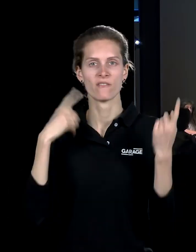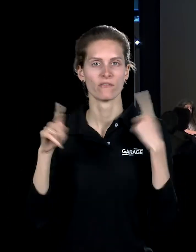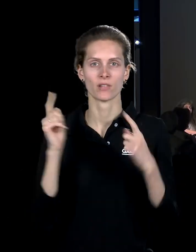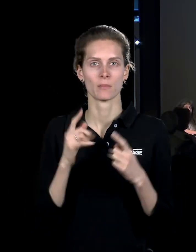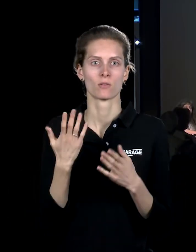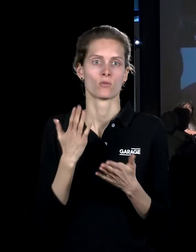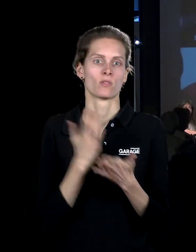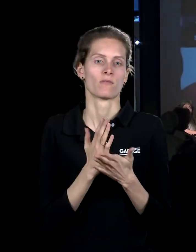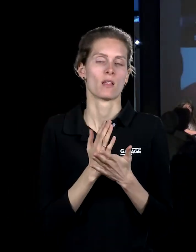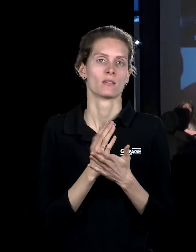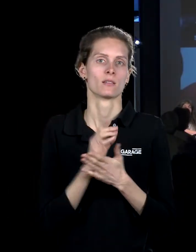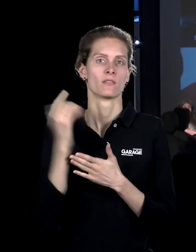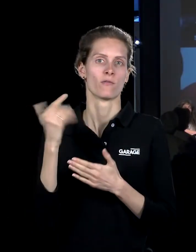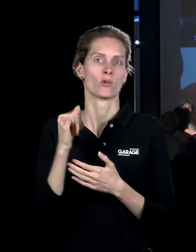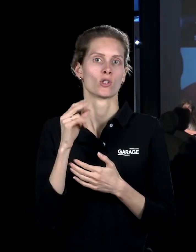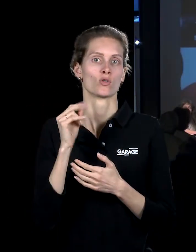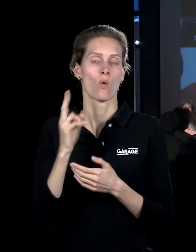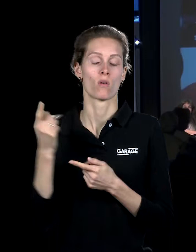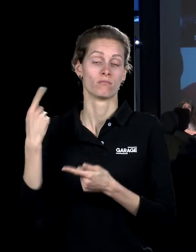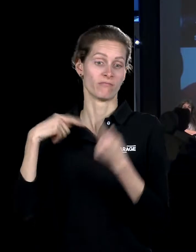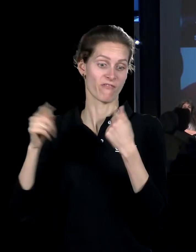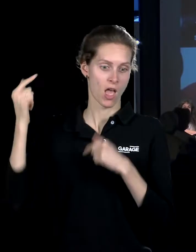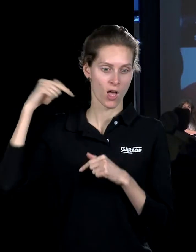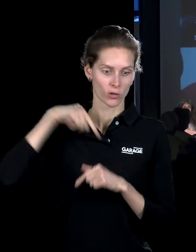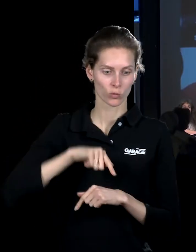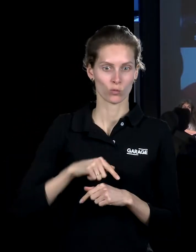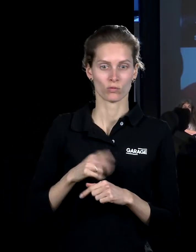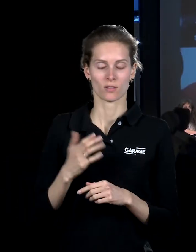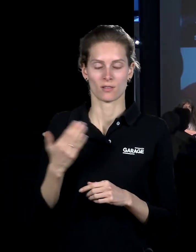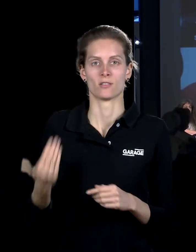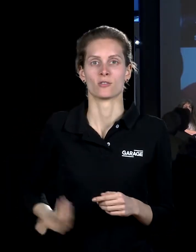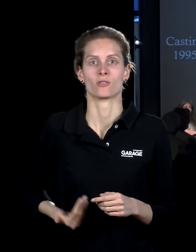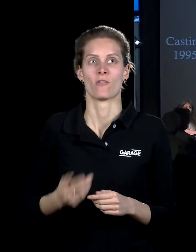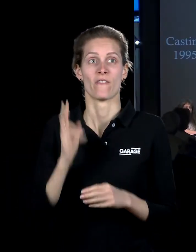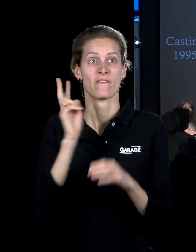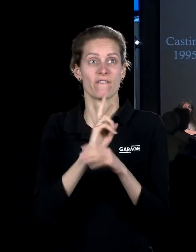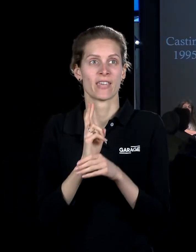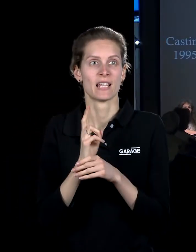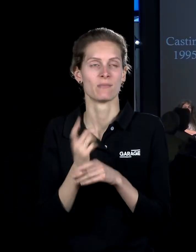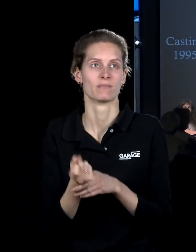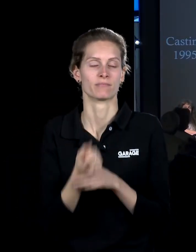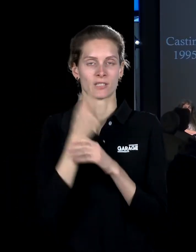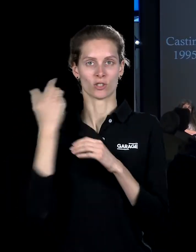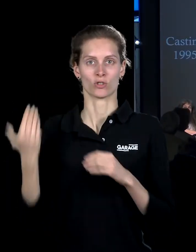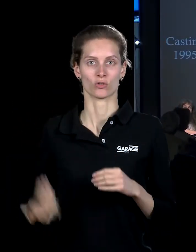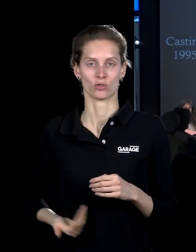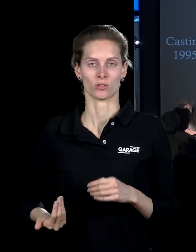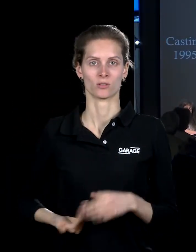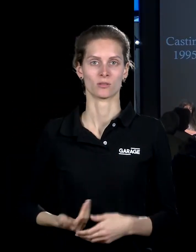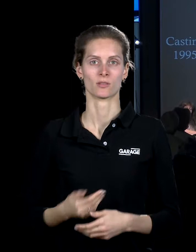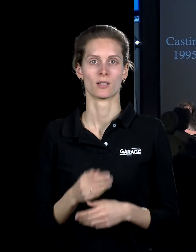Хичкоковский фильм, сделать реальностью, вернуть ему плоть, воплотить его. И поэтому идея кино,